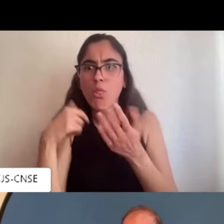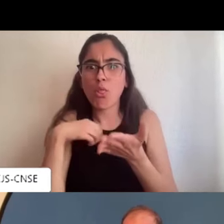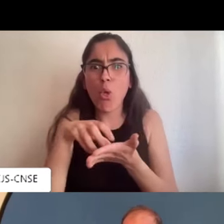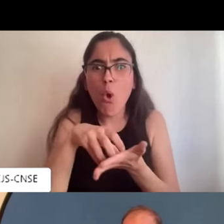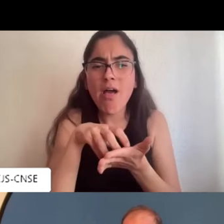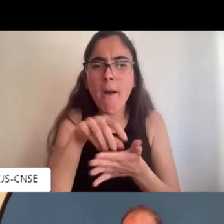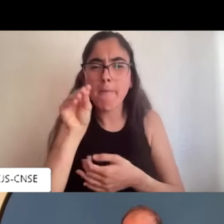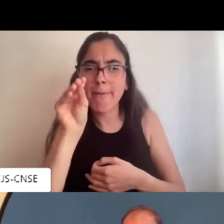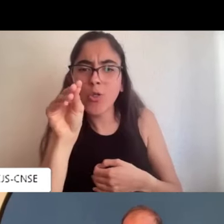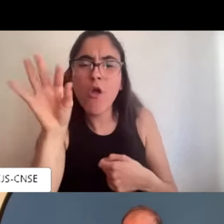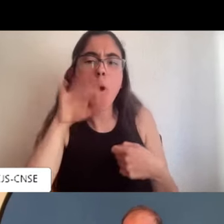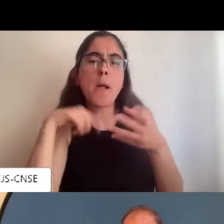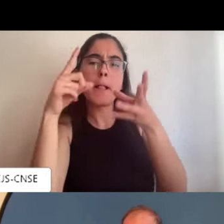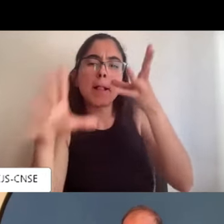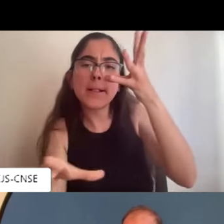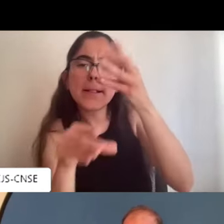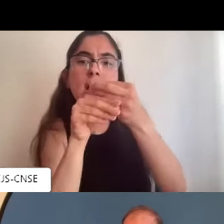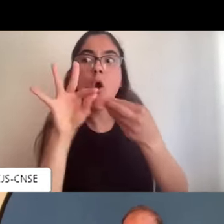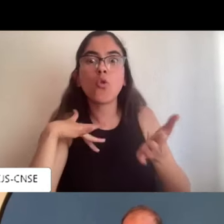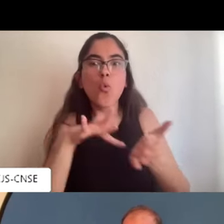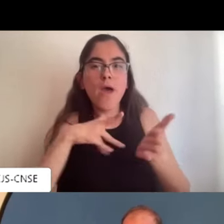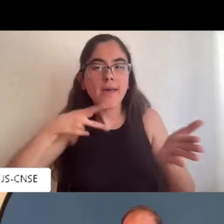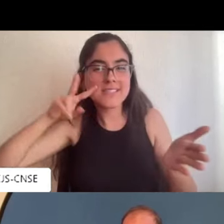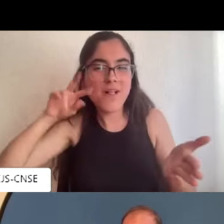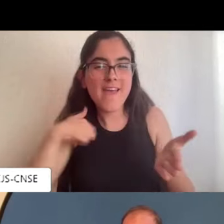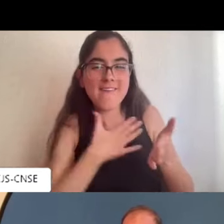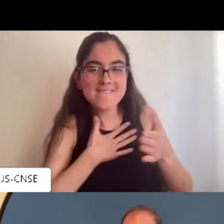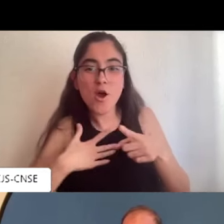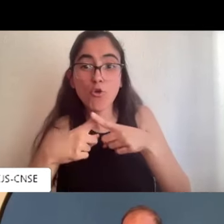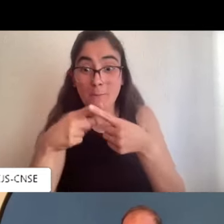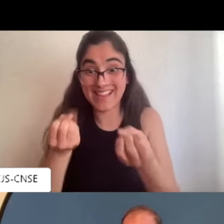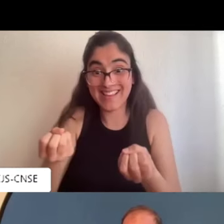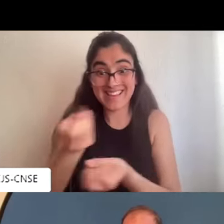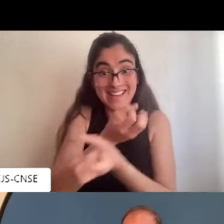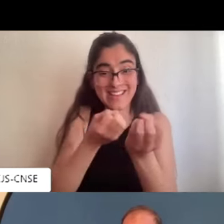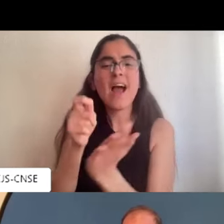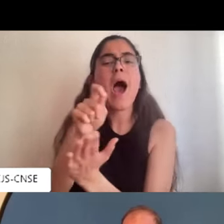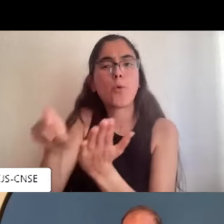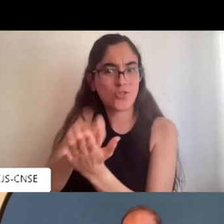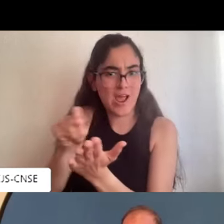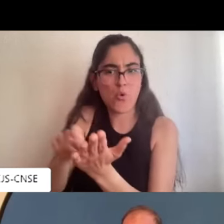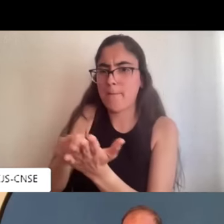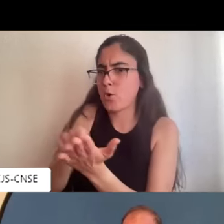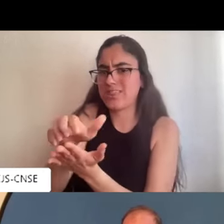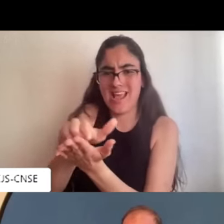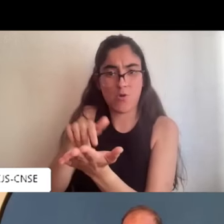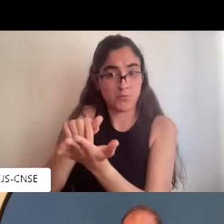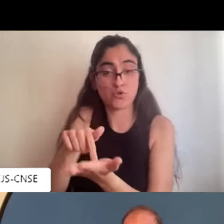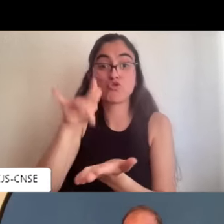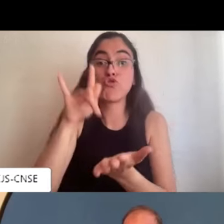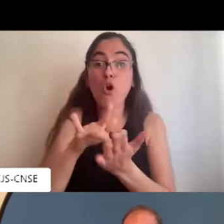cómodo y más satisfactorio para las personas que nos estáis viendo. Si queréis compartir algún